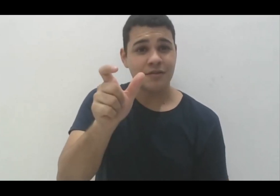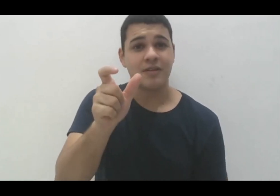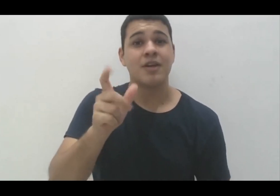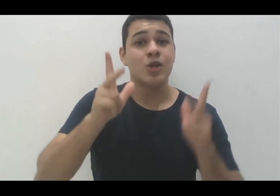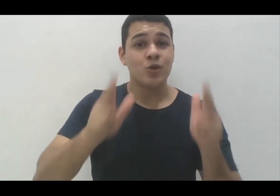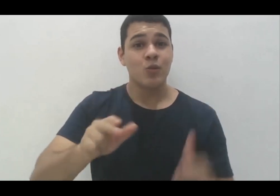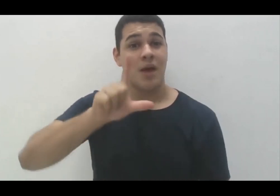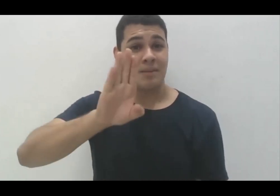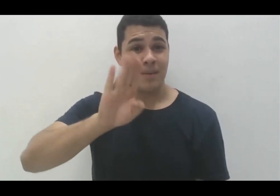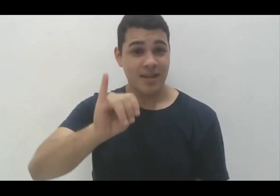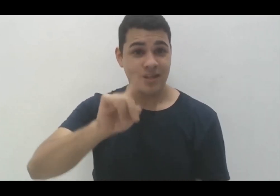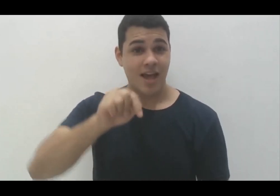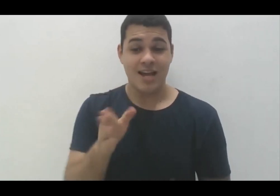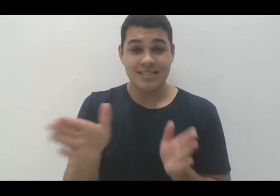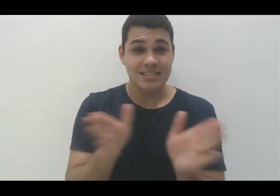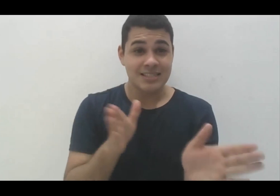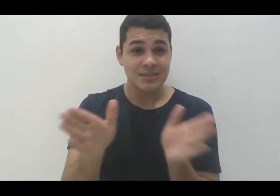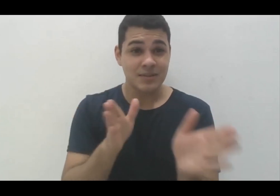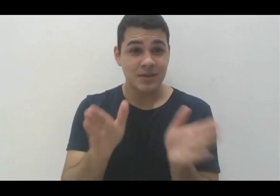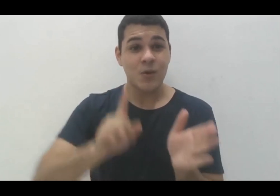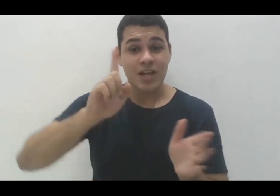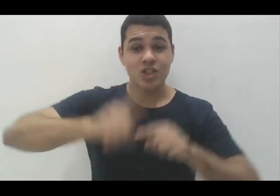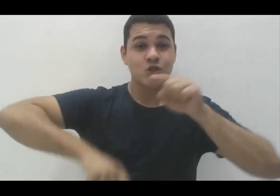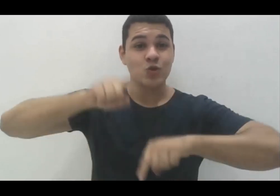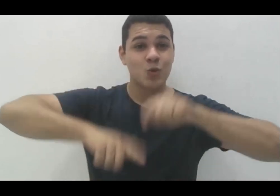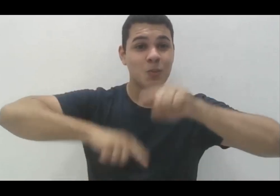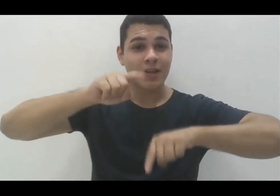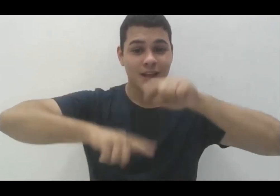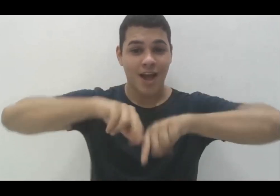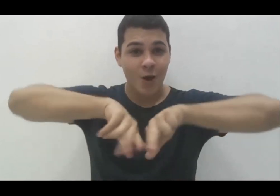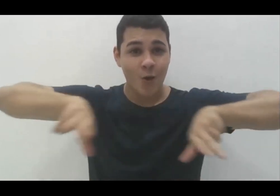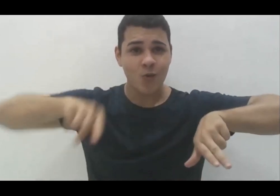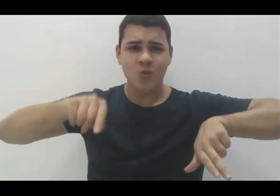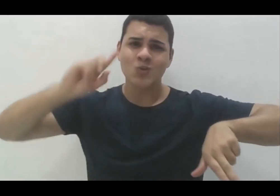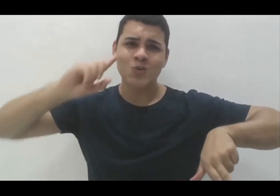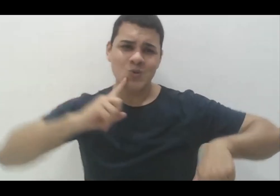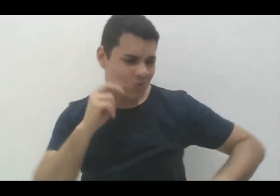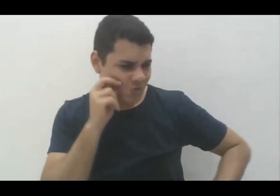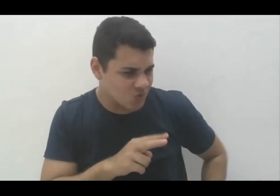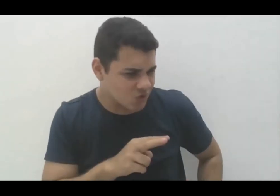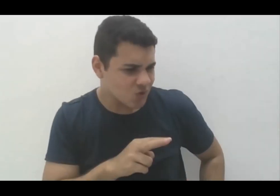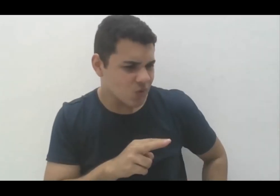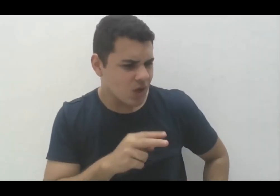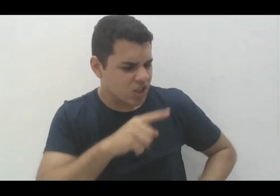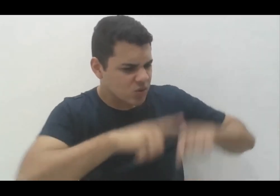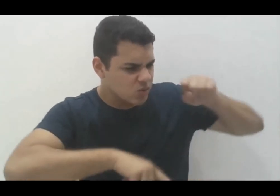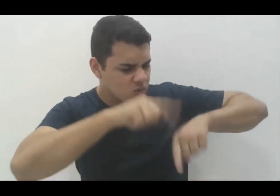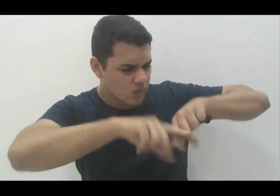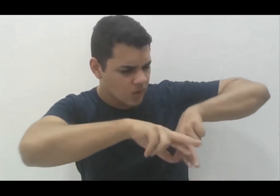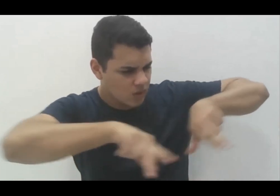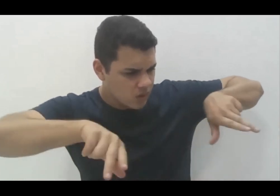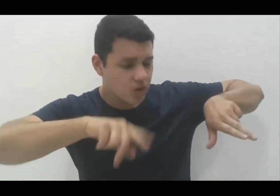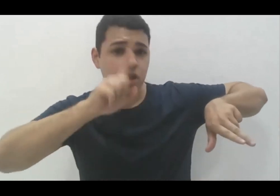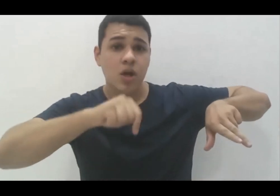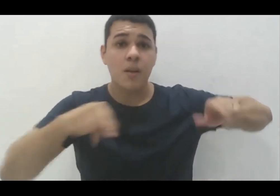LBI, acessibilidade instrumental. Os surdos compreenderam que o instrumental era apenas para o